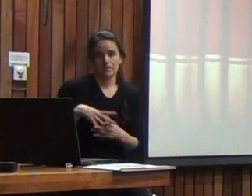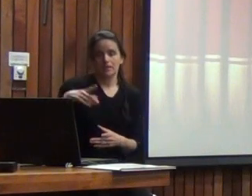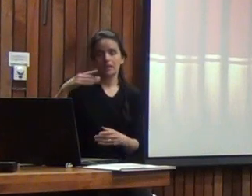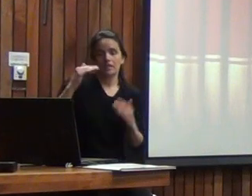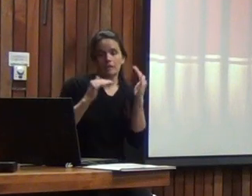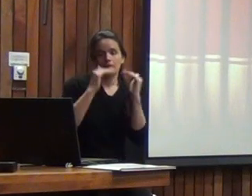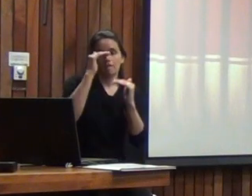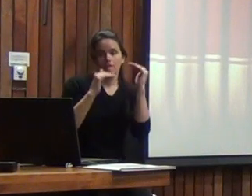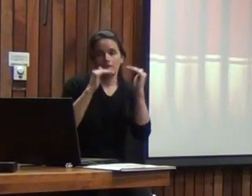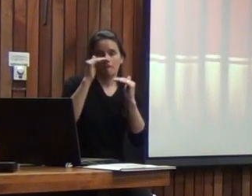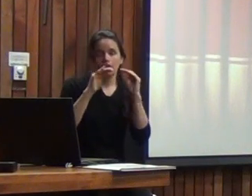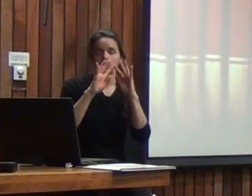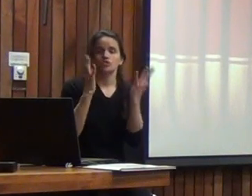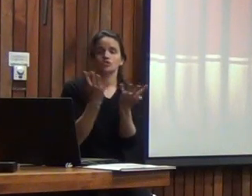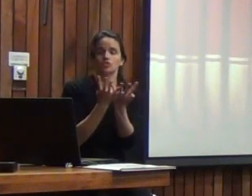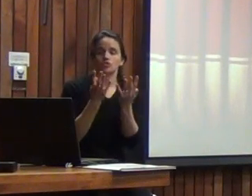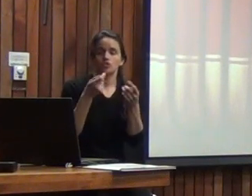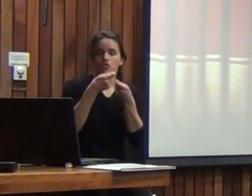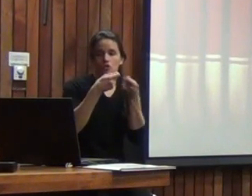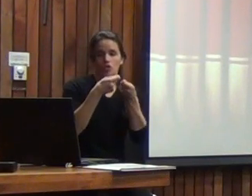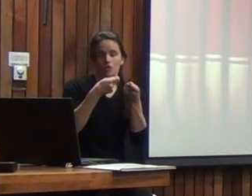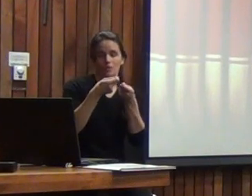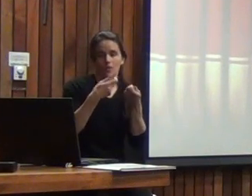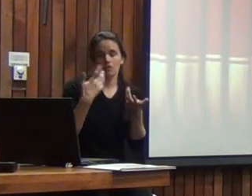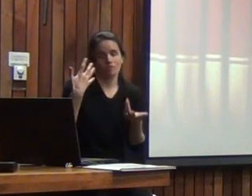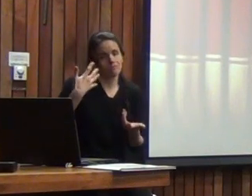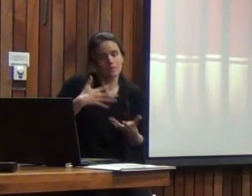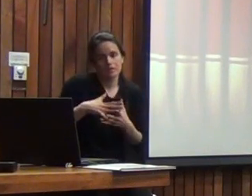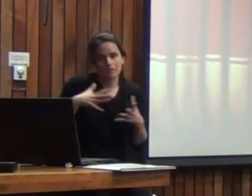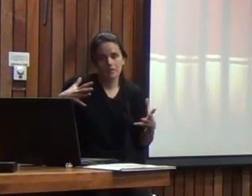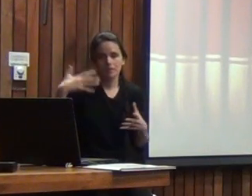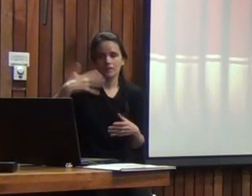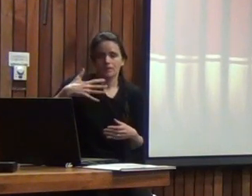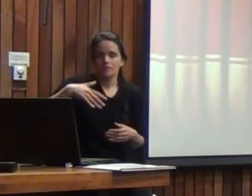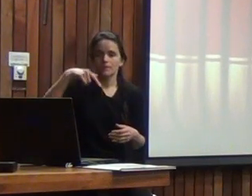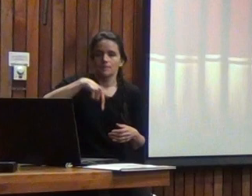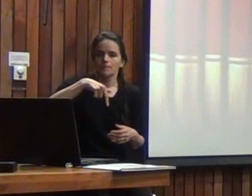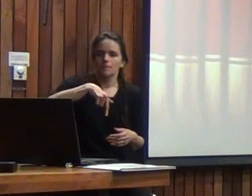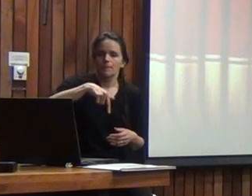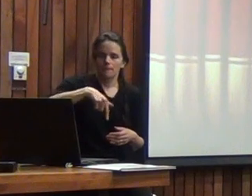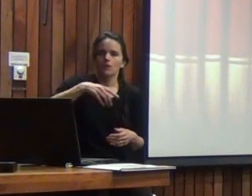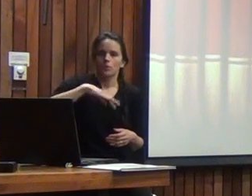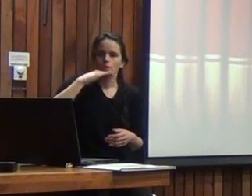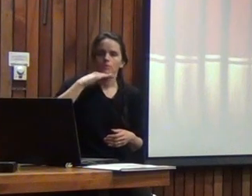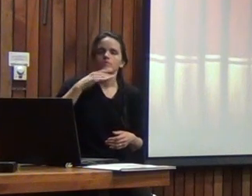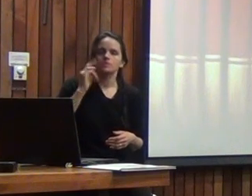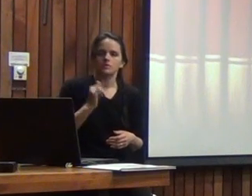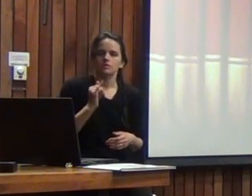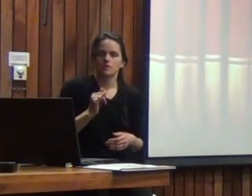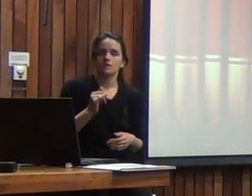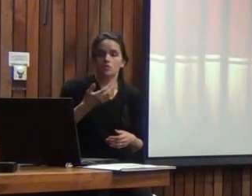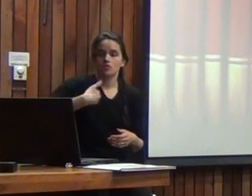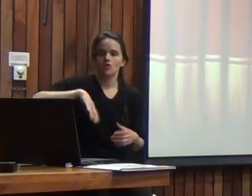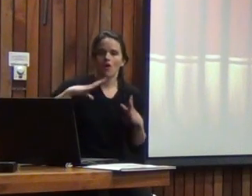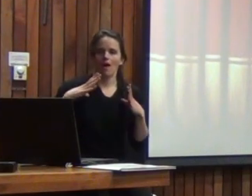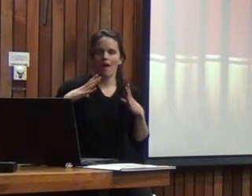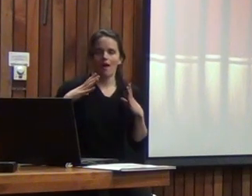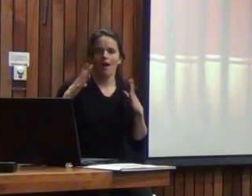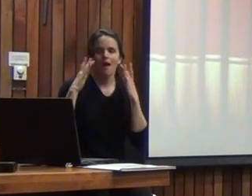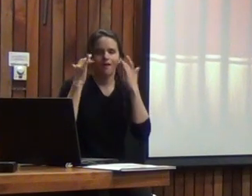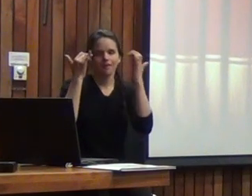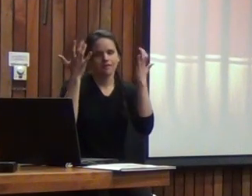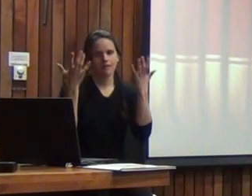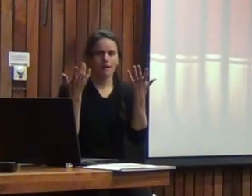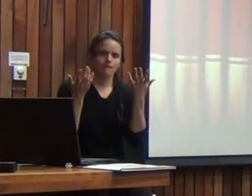socioeconómico la verdad es que va a tener siempre una muestra sesgada ¿no? nosotros aquí lo consideramos como siempre y para alegría nuestra sí alegría bastante